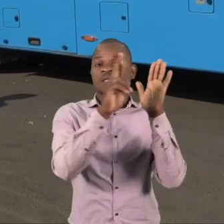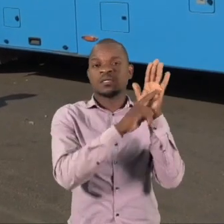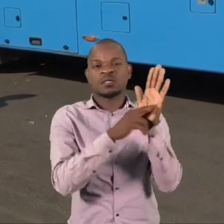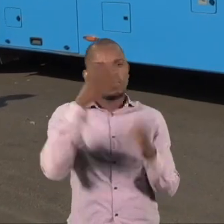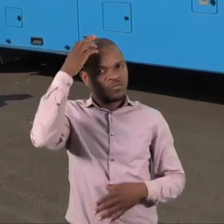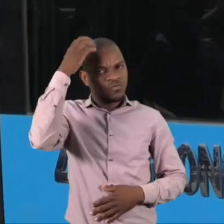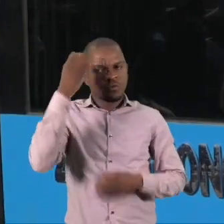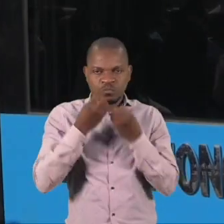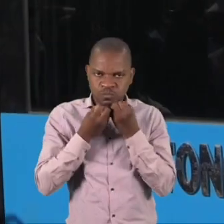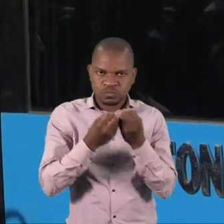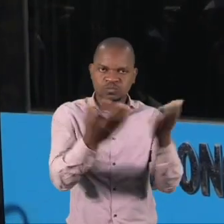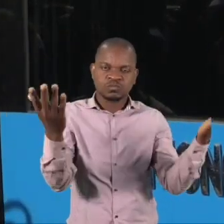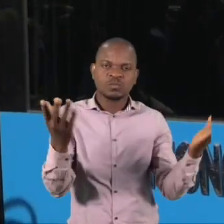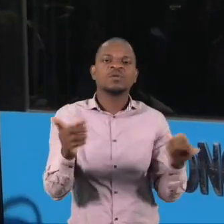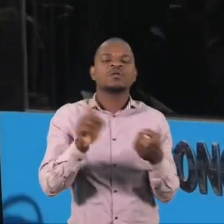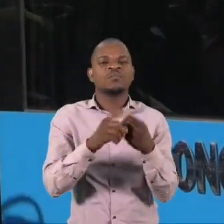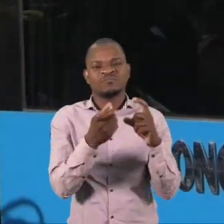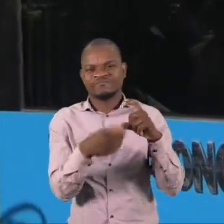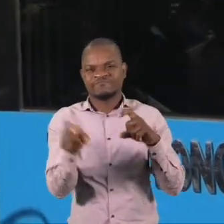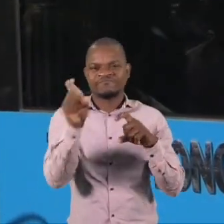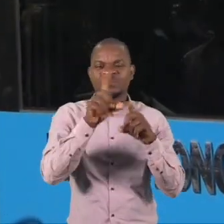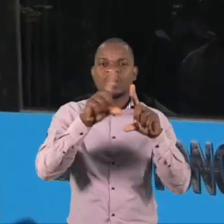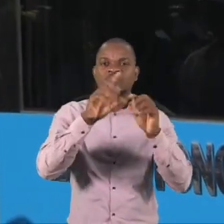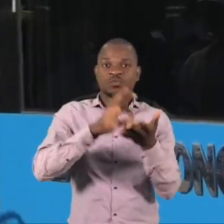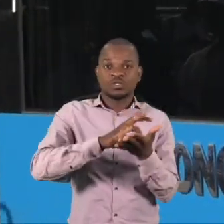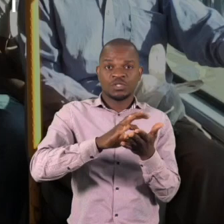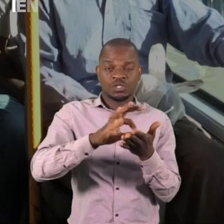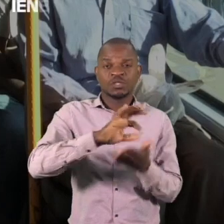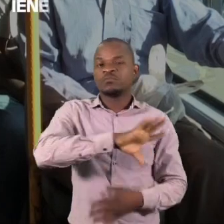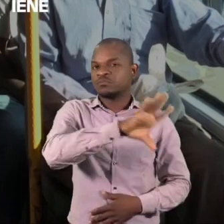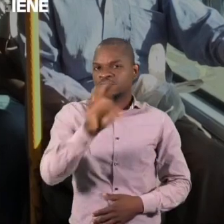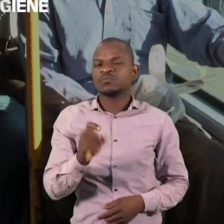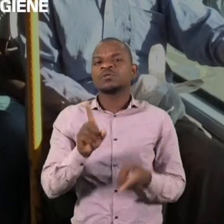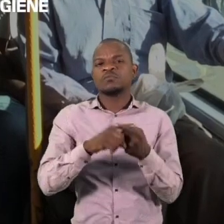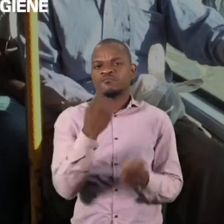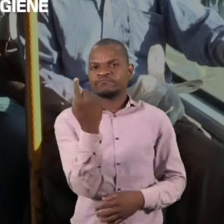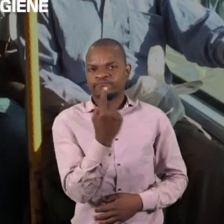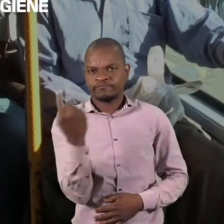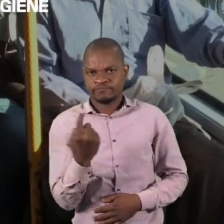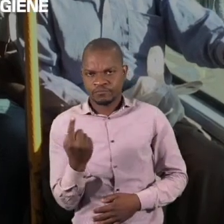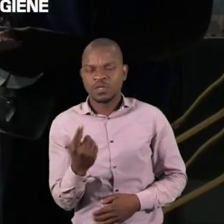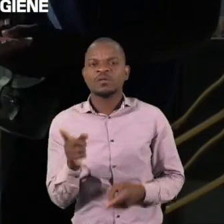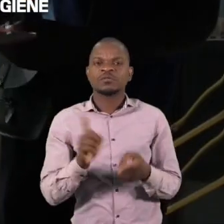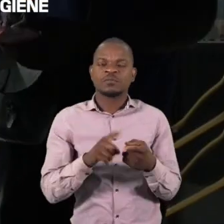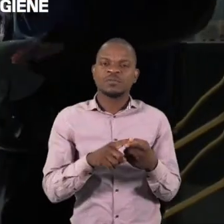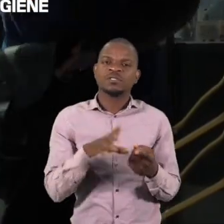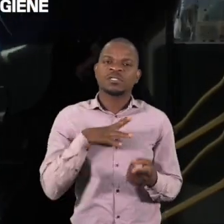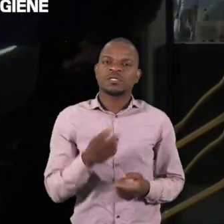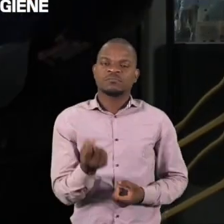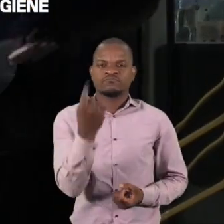anunciadas pelo governo, redobrar os cuidados de higiene individuais e coletivas e adotar outras mais específicas do ramo do